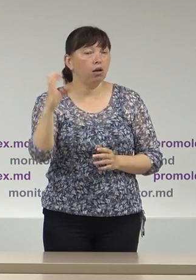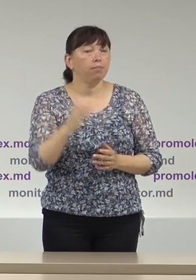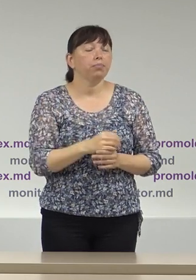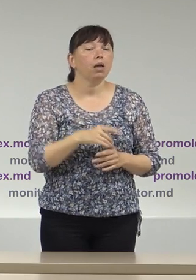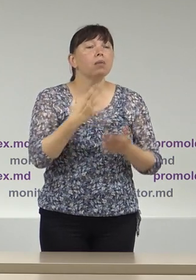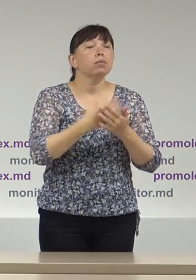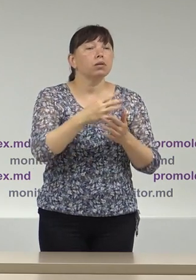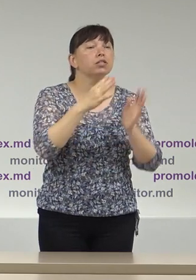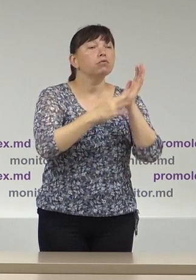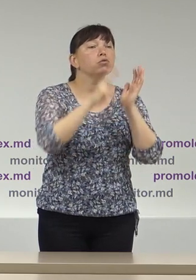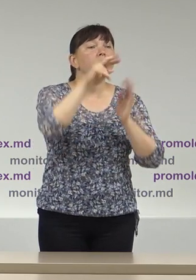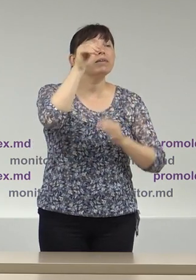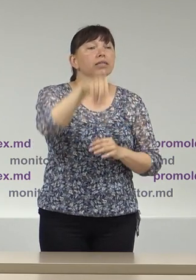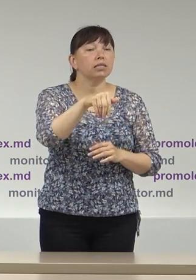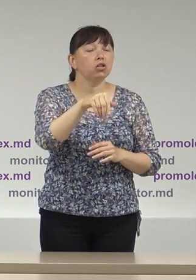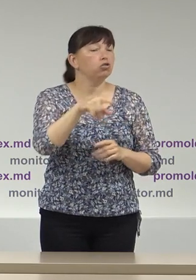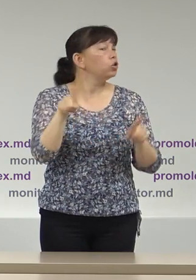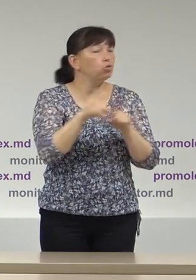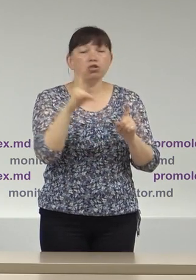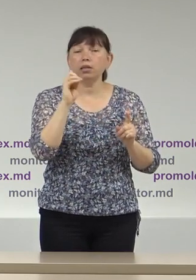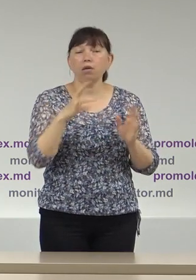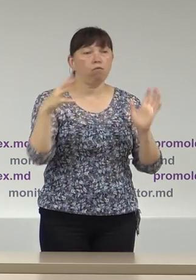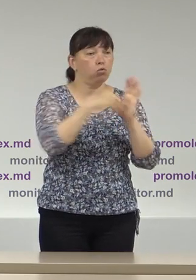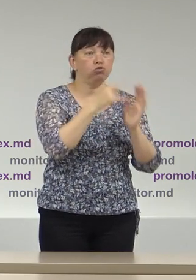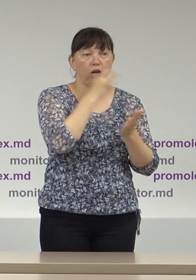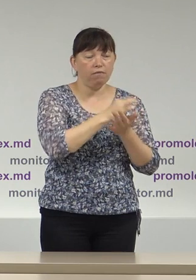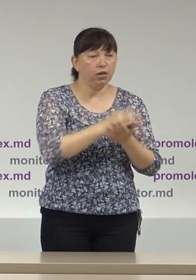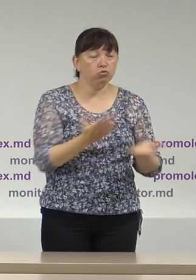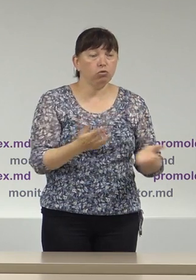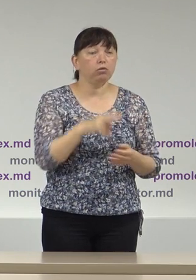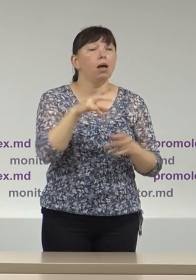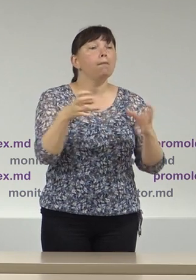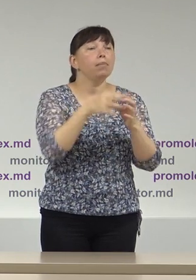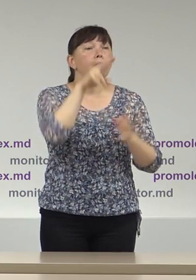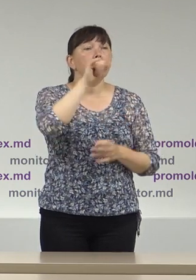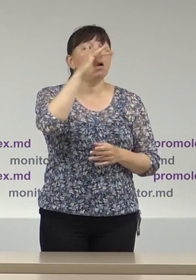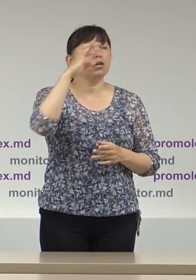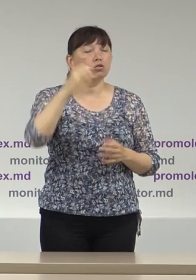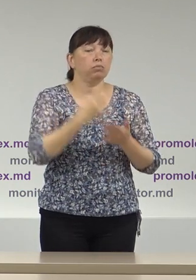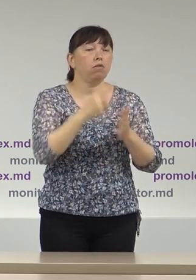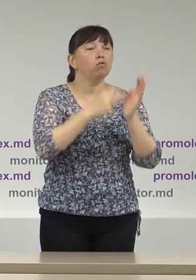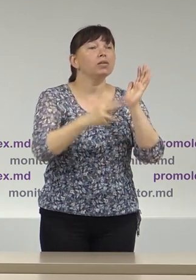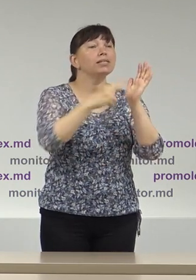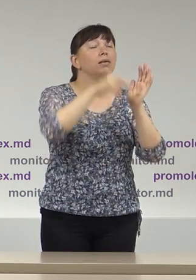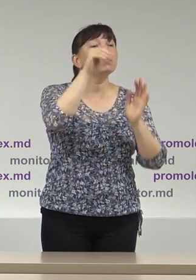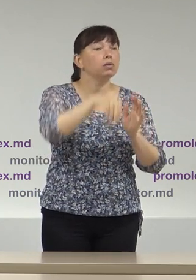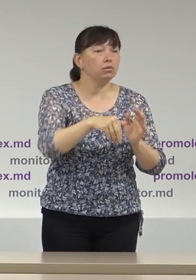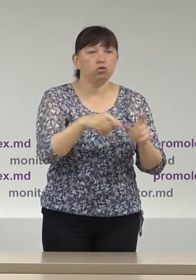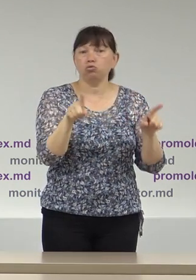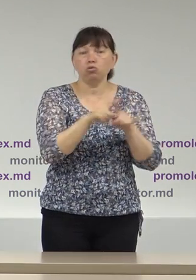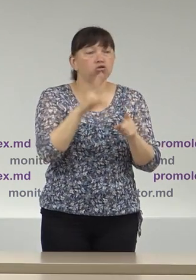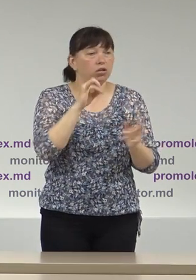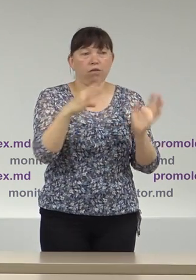92.000 neraportați Partidul Pacea circa 86.000 neraportați